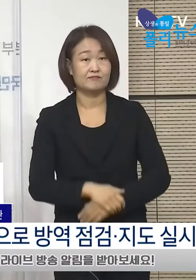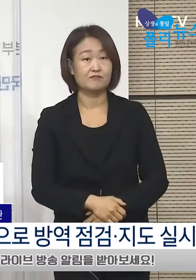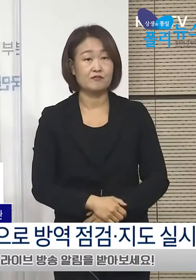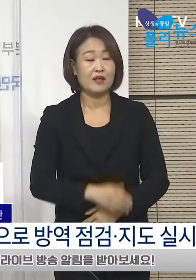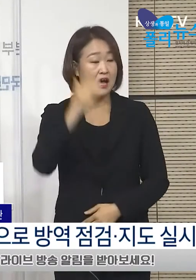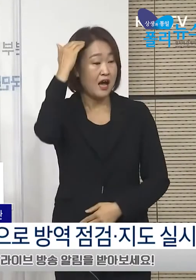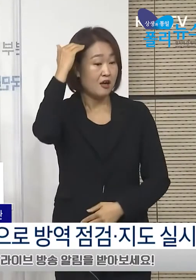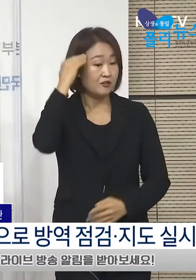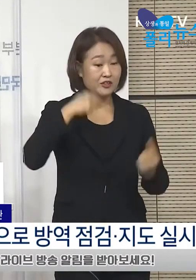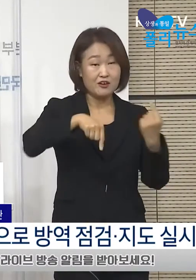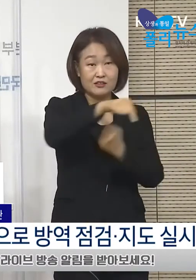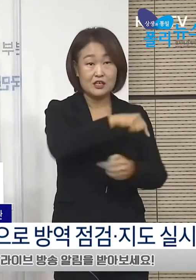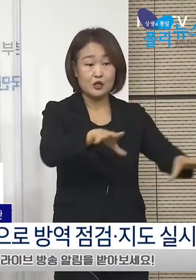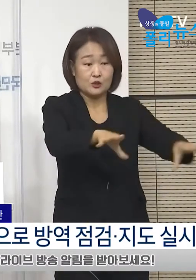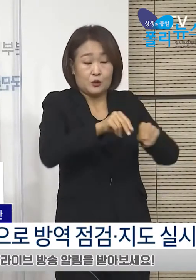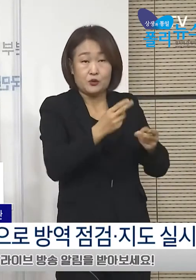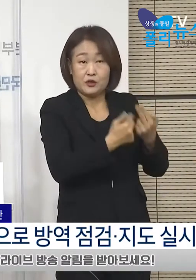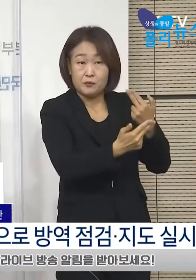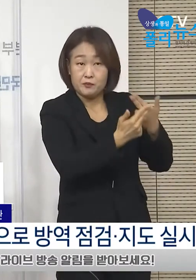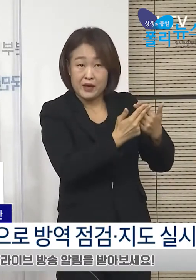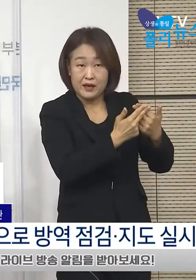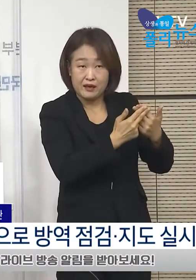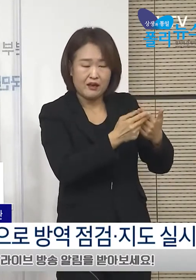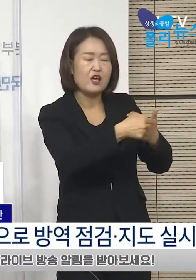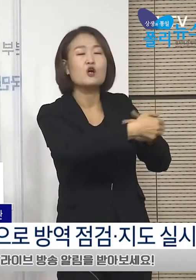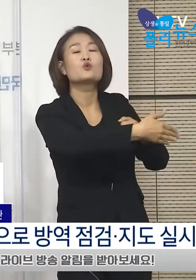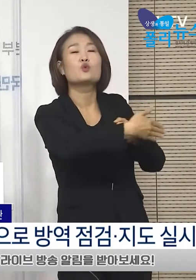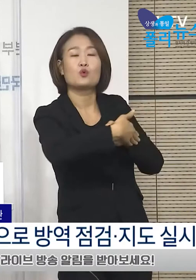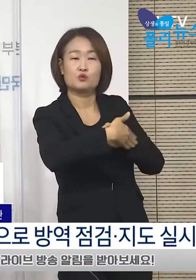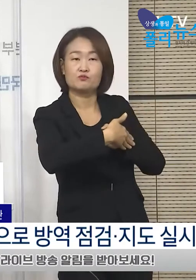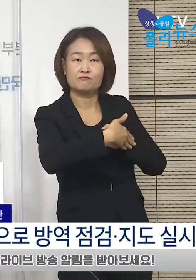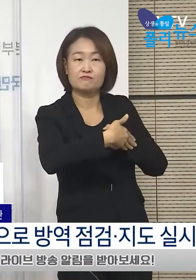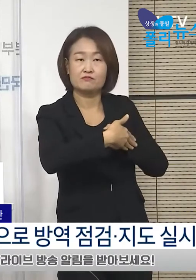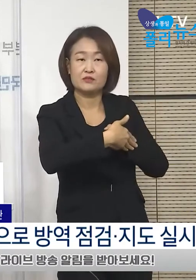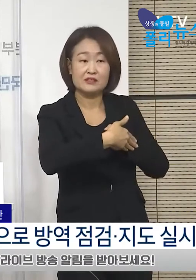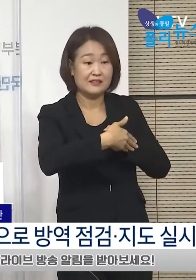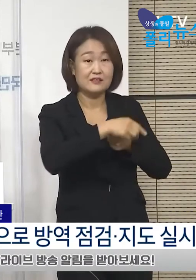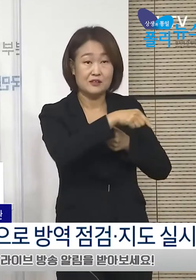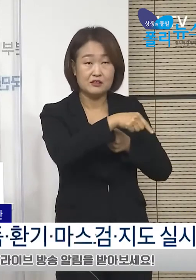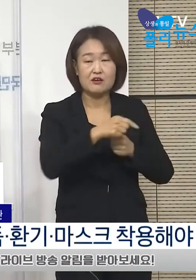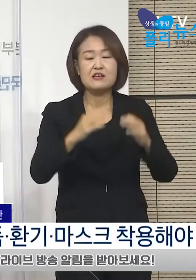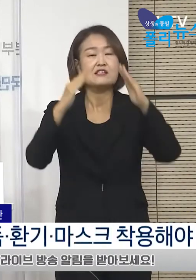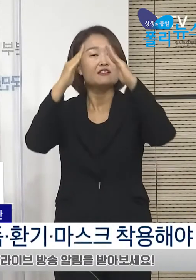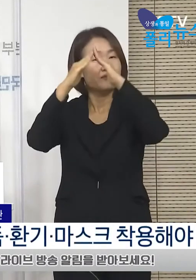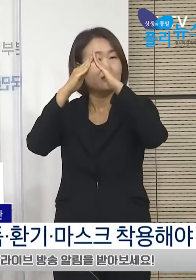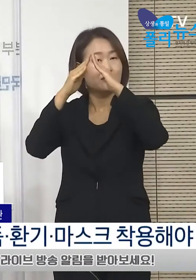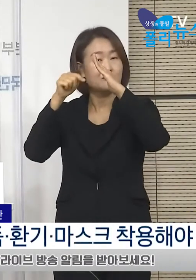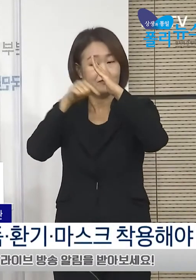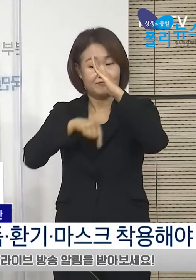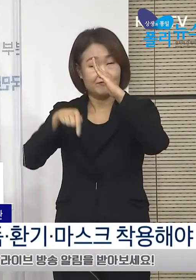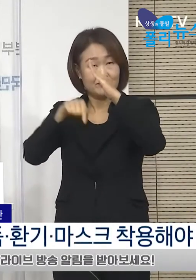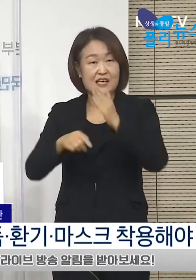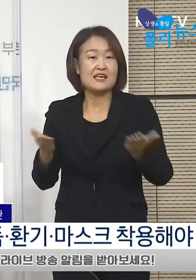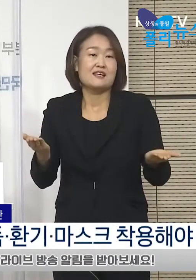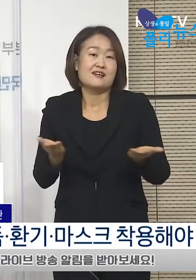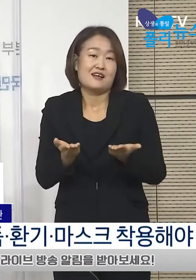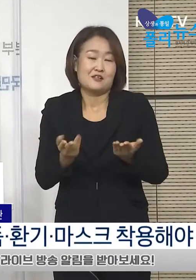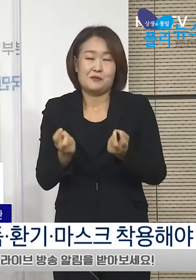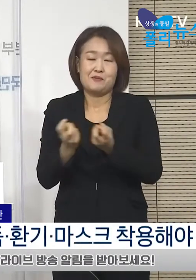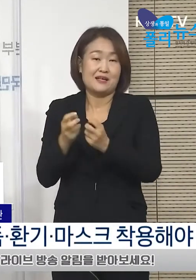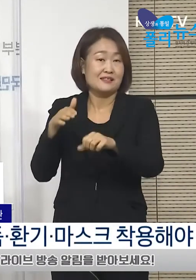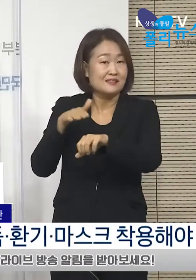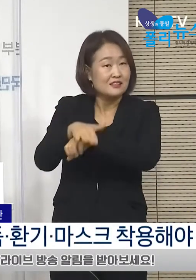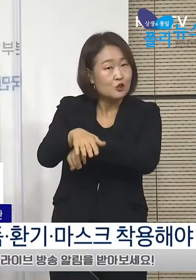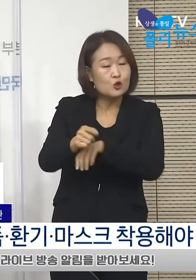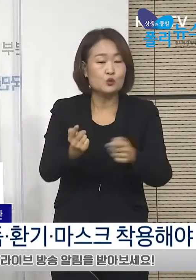한국경영자총협회 등 경제단체의 협조를 얻어 재택근무와 같은 유형 근무도 적극적으로